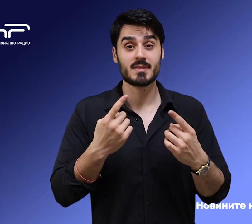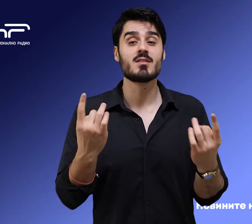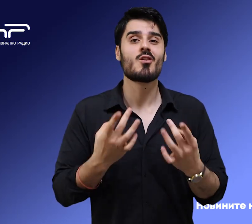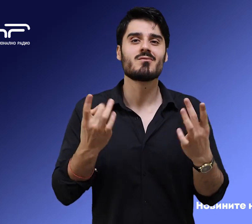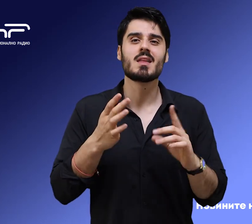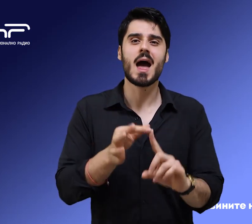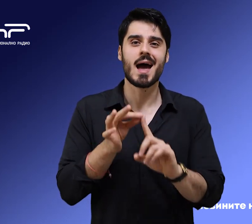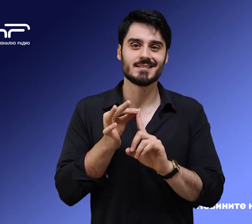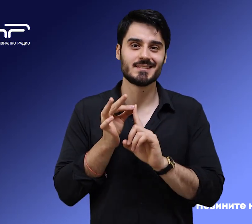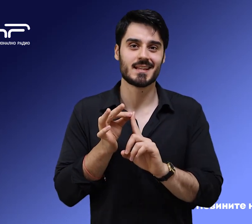акценти.